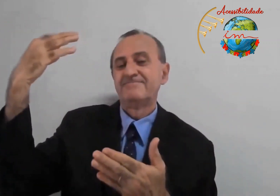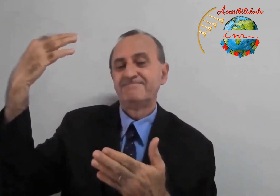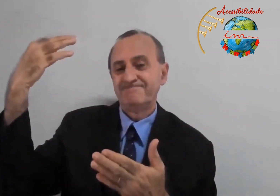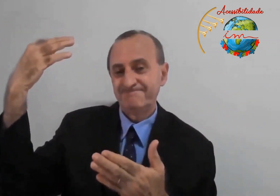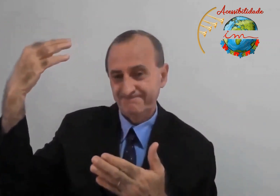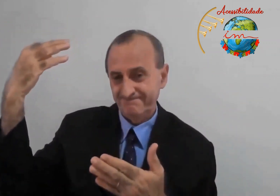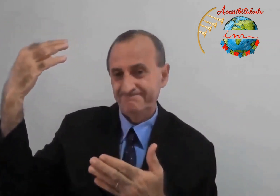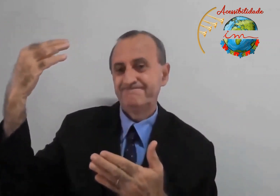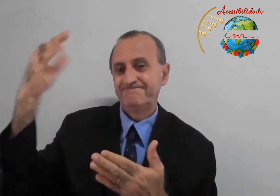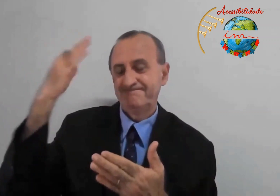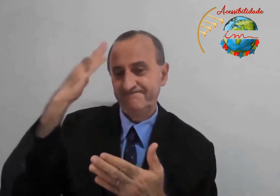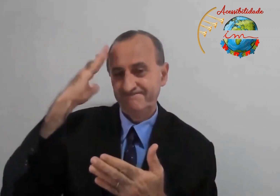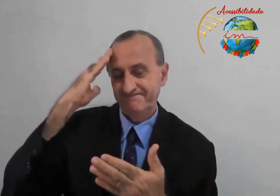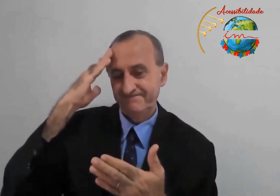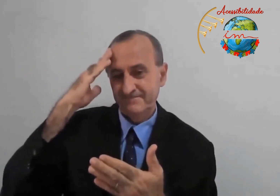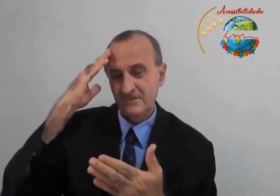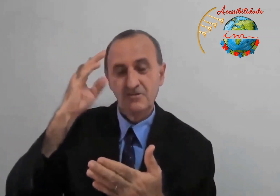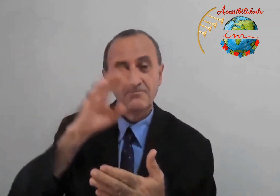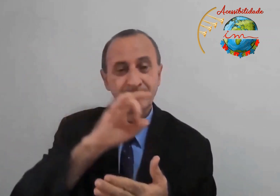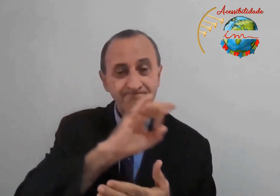doutor da lei? A revelação.